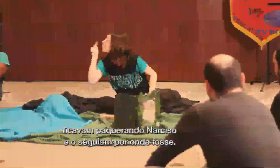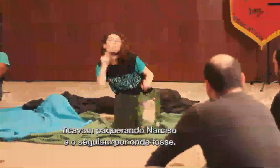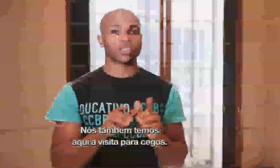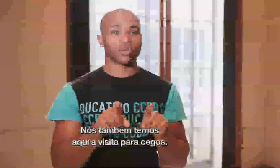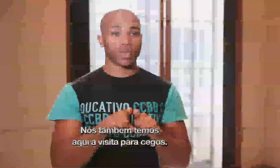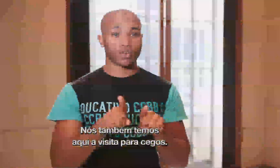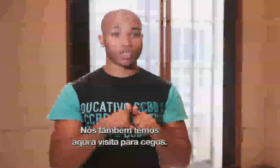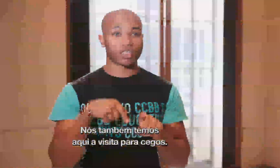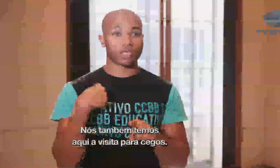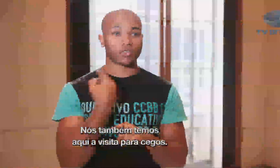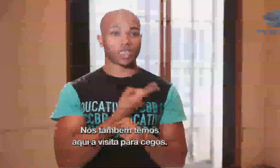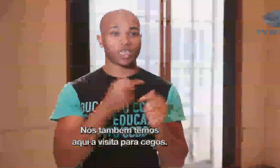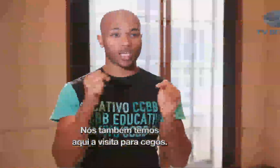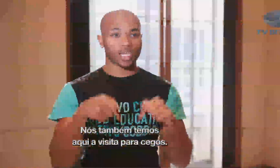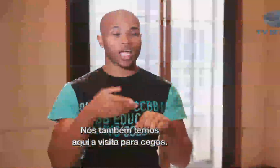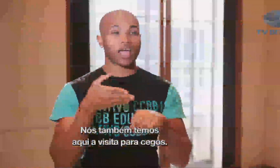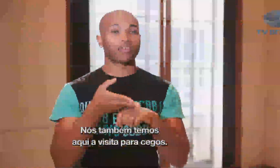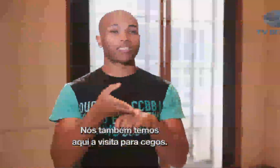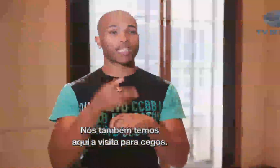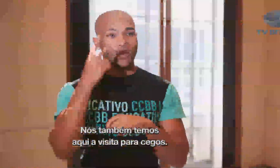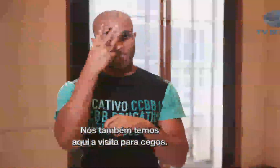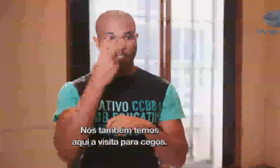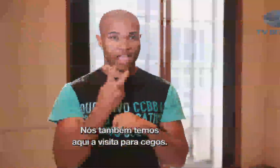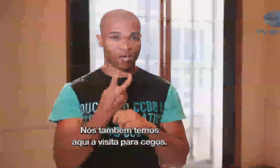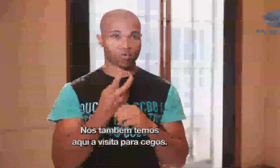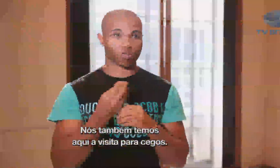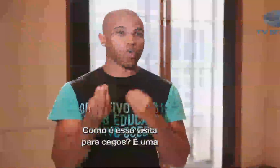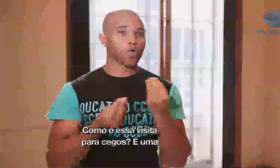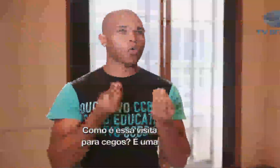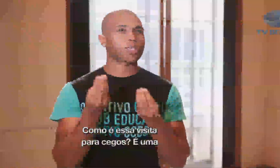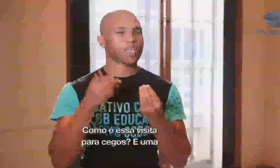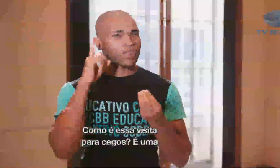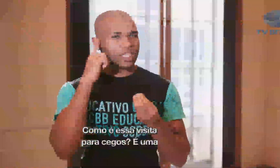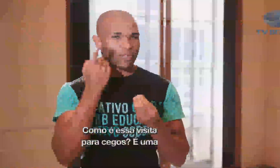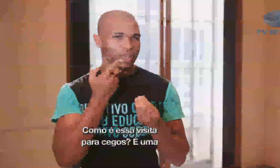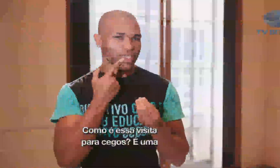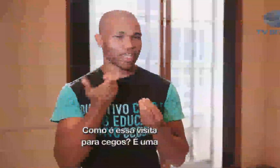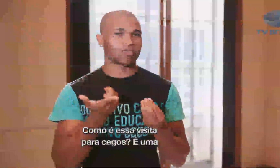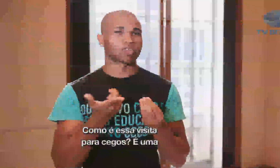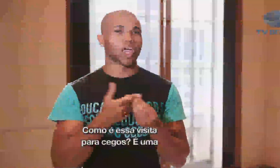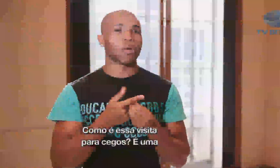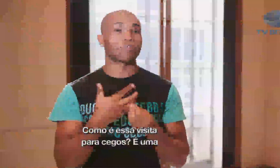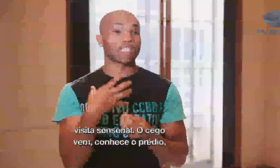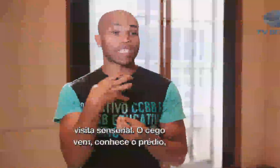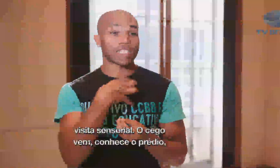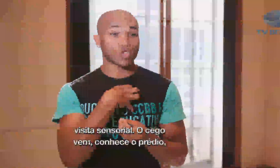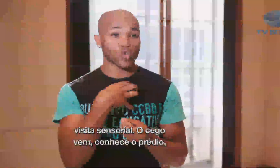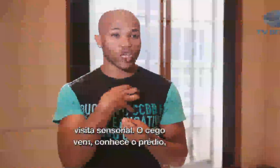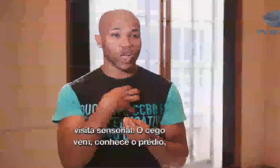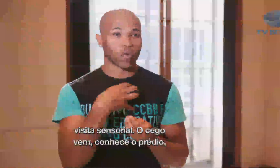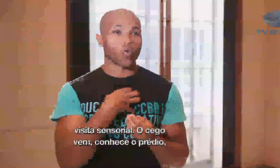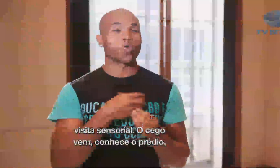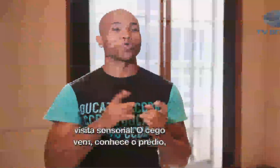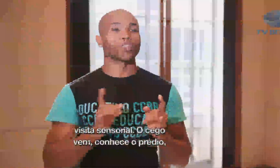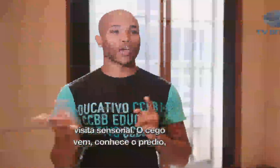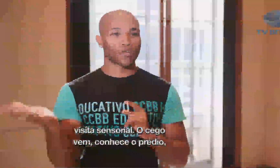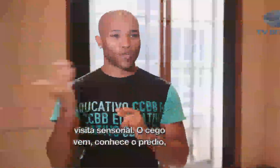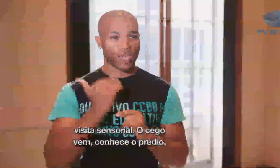Também nós temos aqui a visita para cegos. Como é essa visita para cegos? É uma visita sensorial. O cego vem,